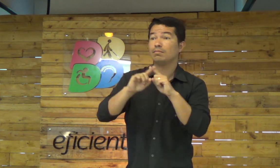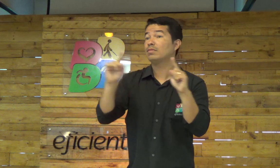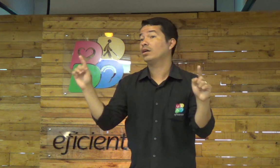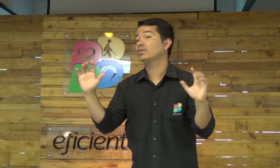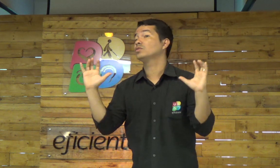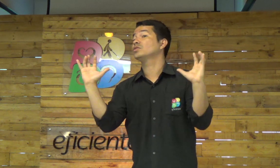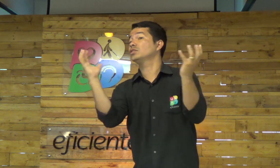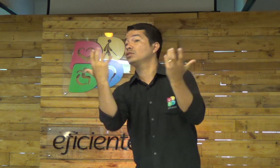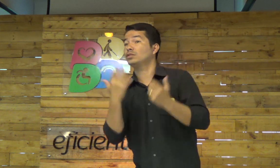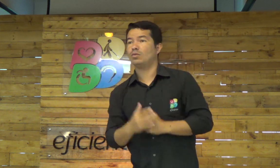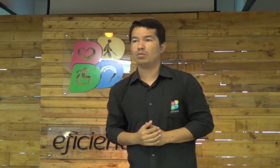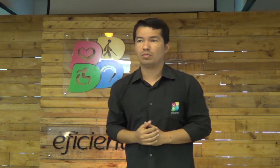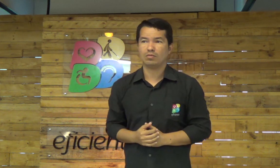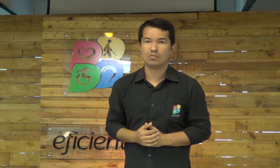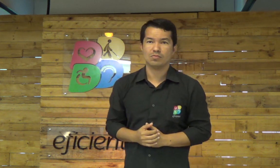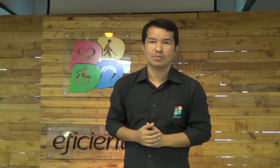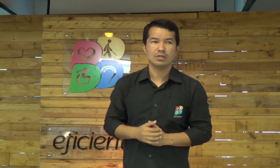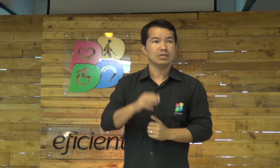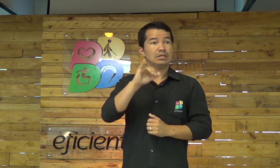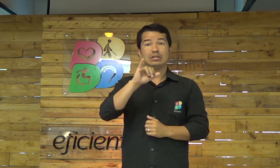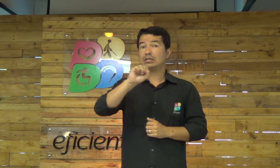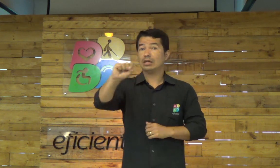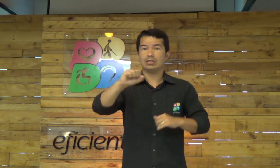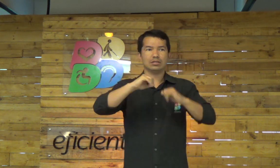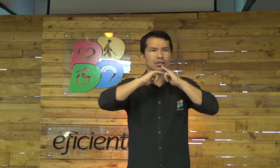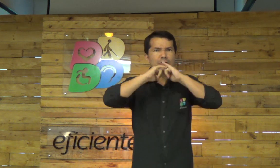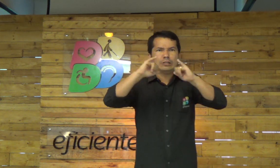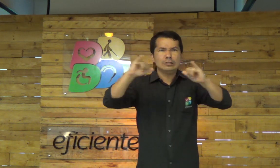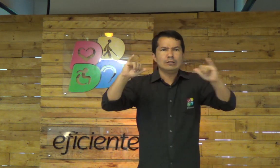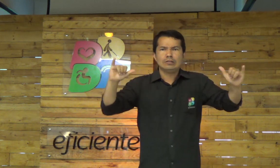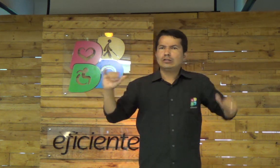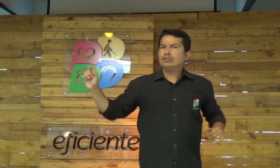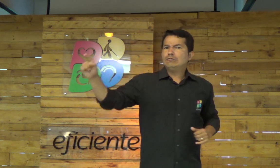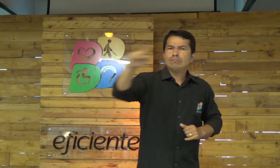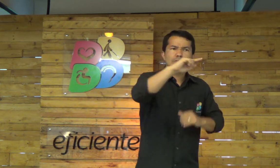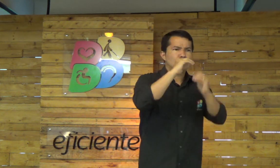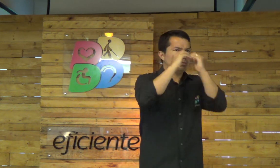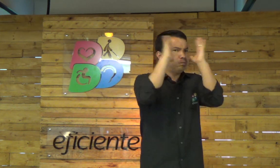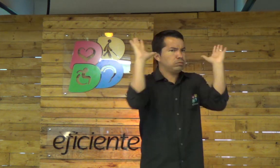Então, esse rei, ele falou que ele tinha que unir os povos, ali, dois, todos os povos.